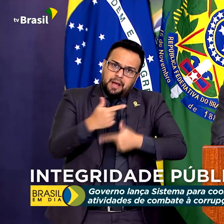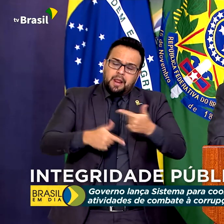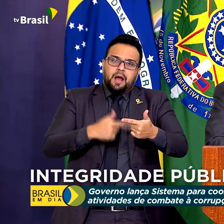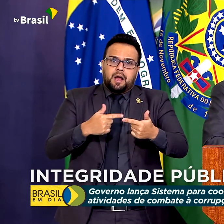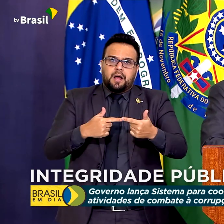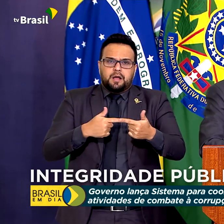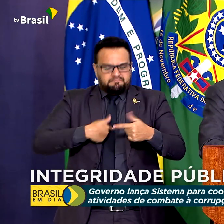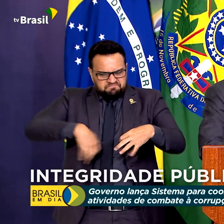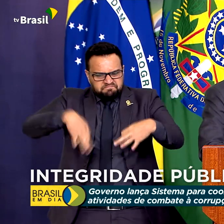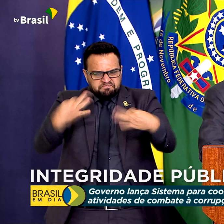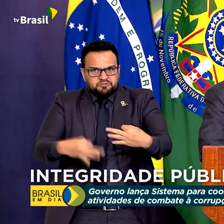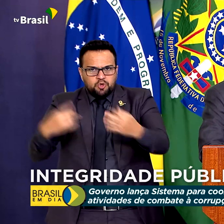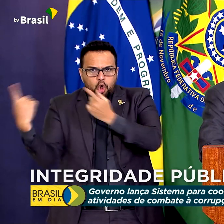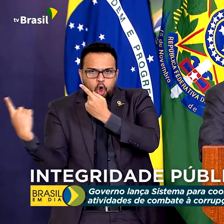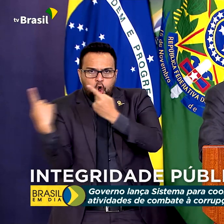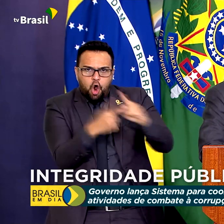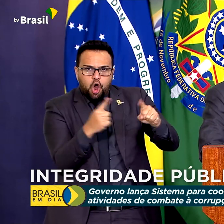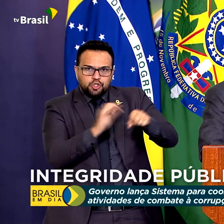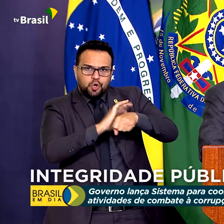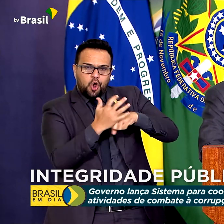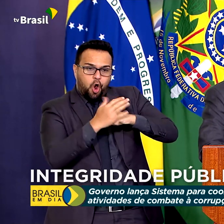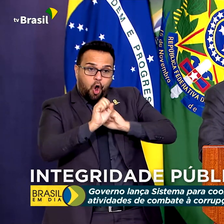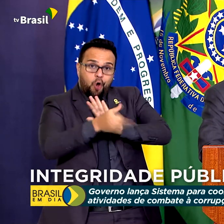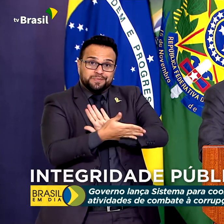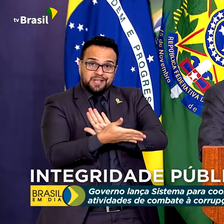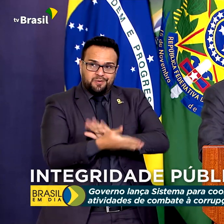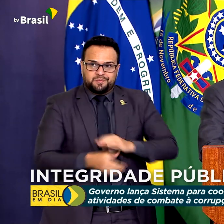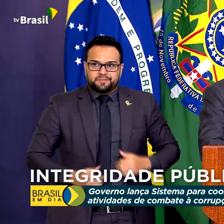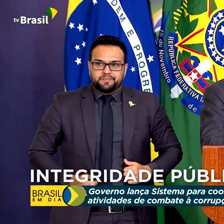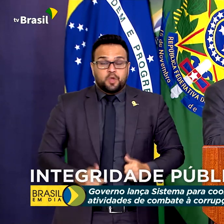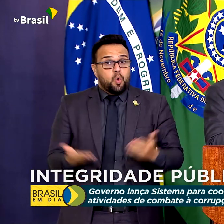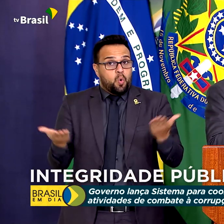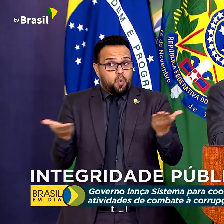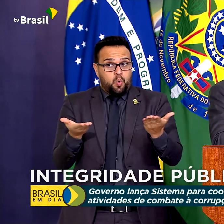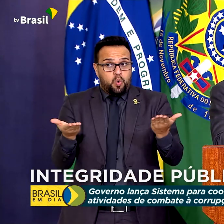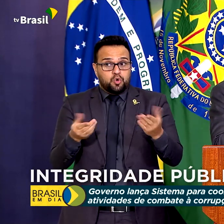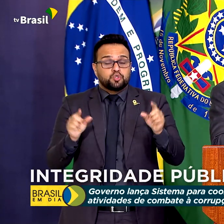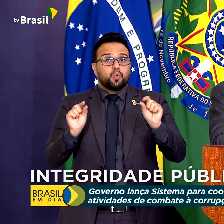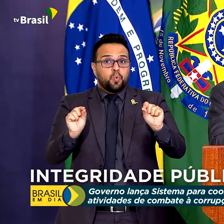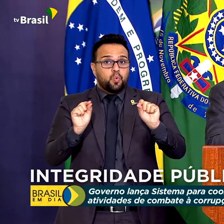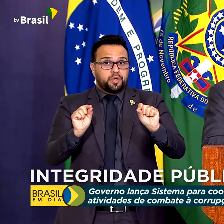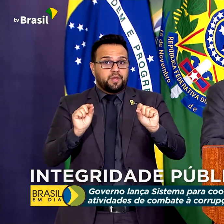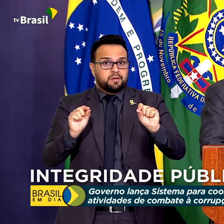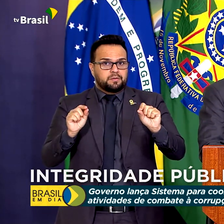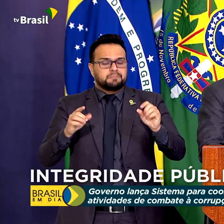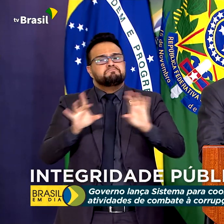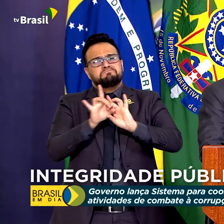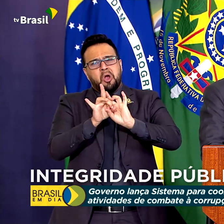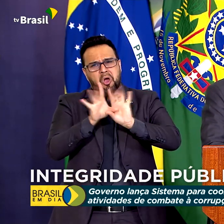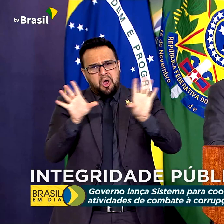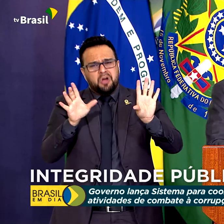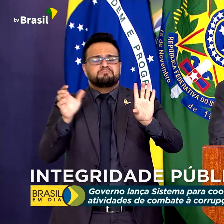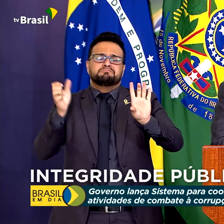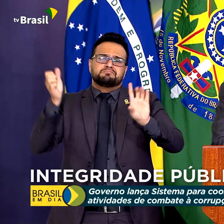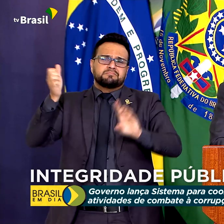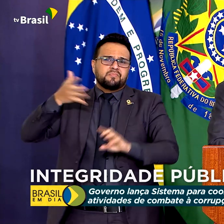combate à corrupção. Hoje podemos falar disso porque